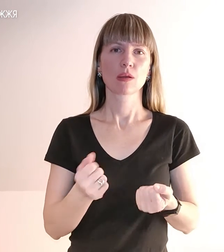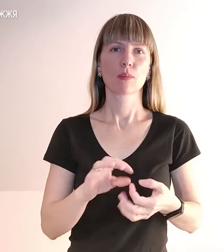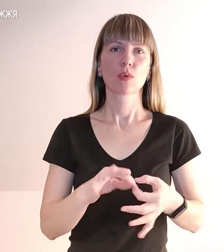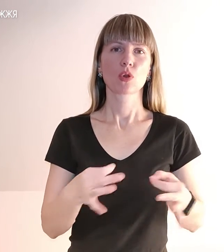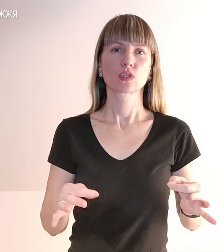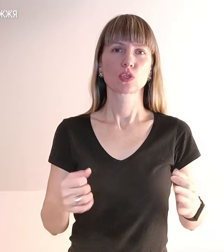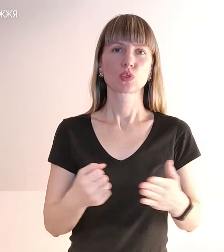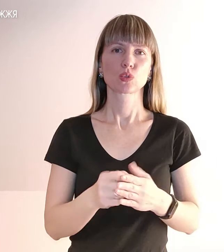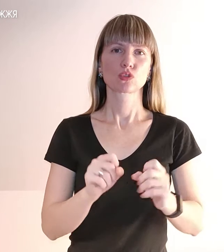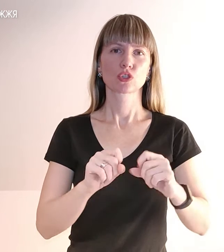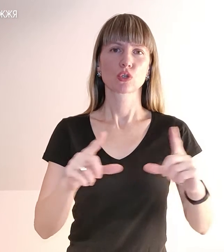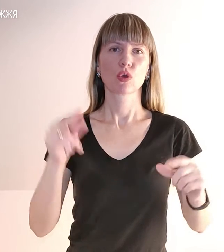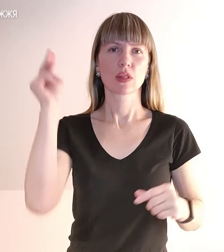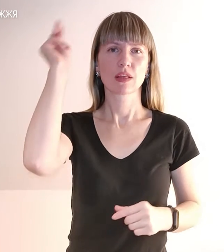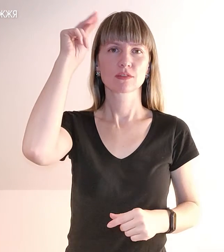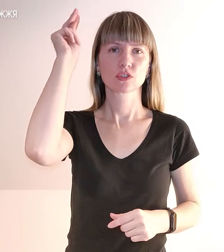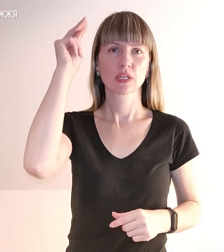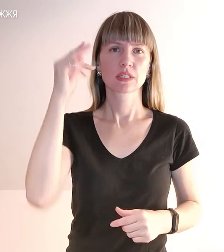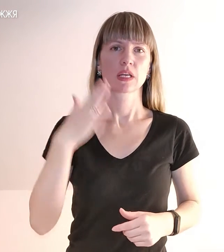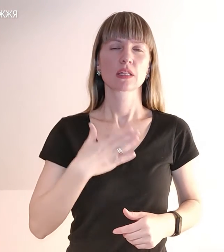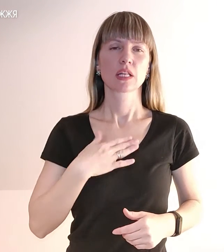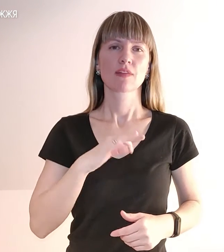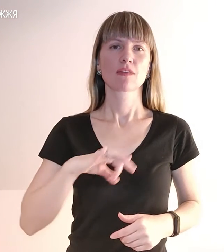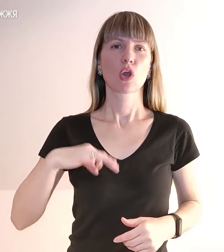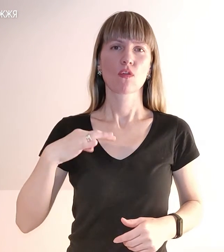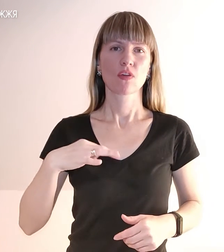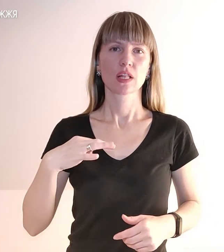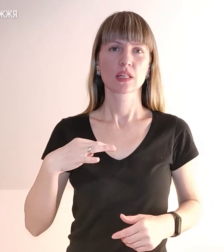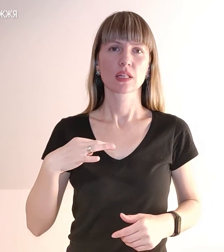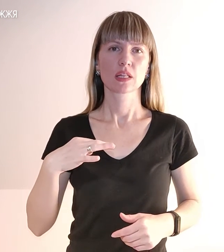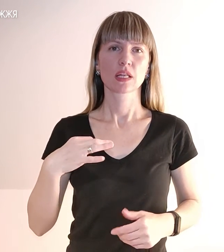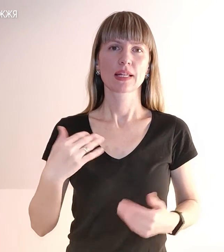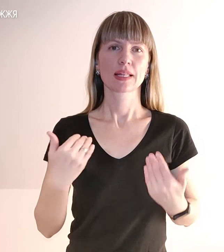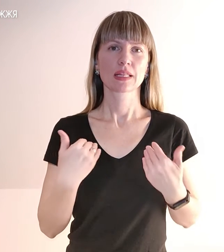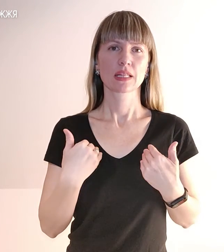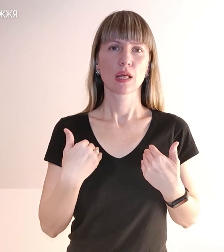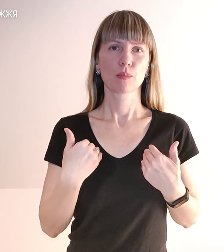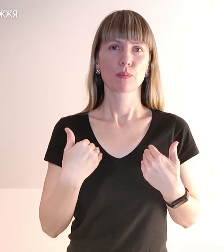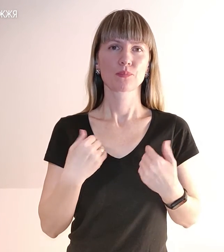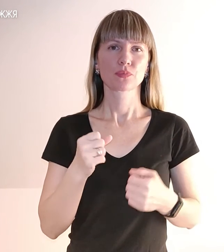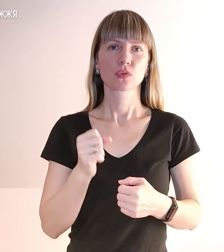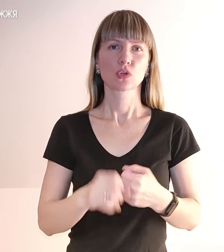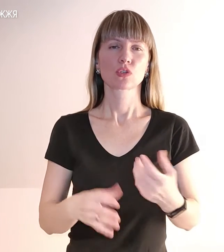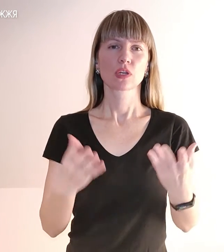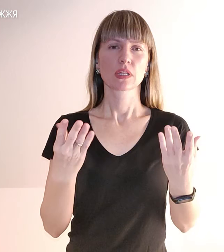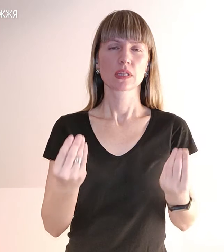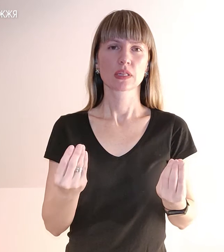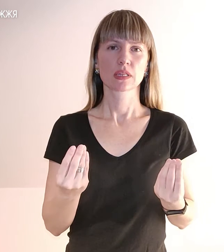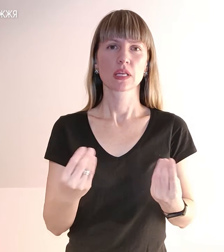дошкільного навчання. Наш вихователь нам кожного дня виставляє